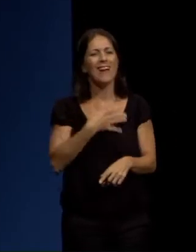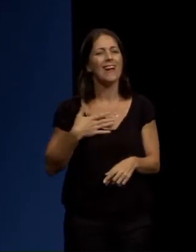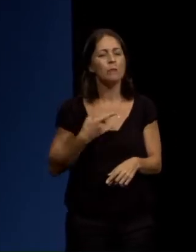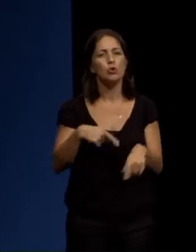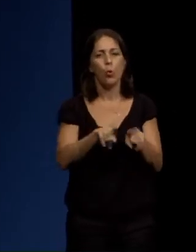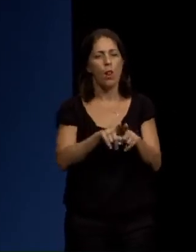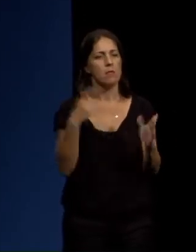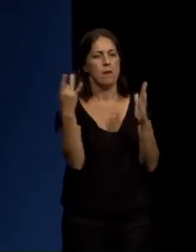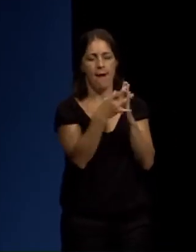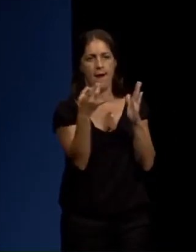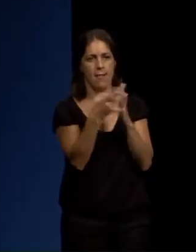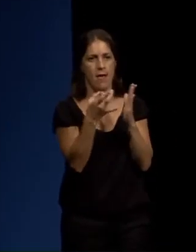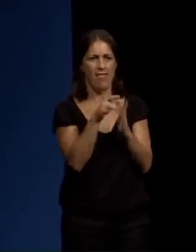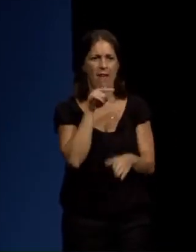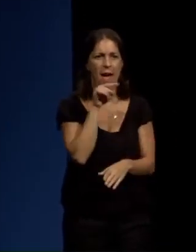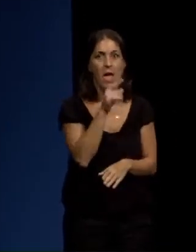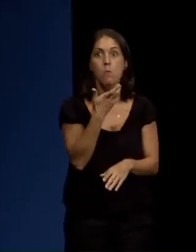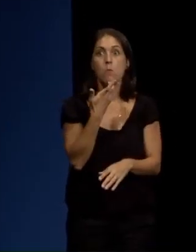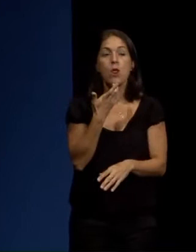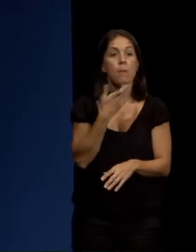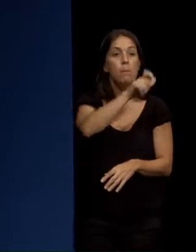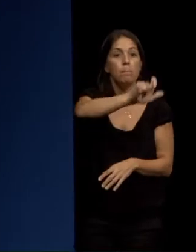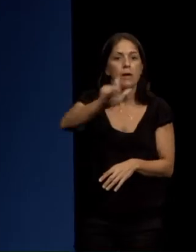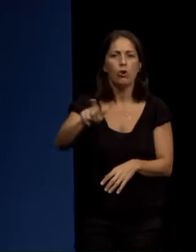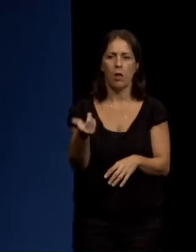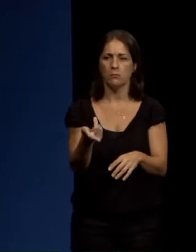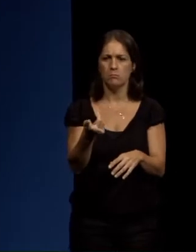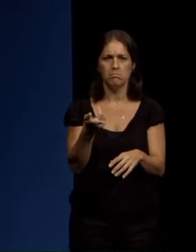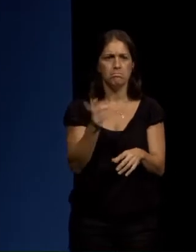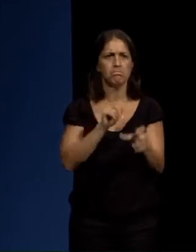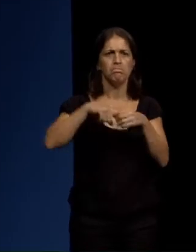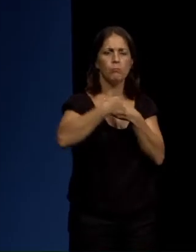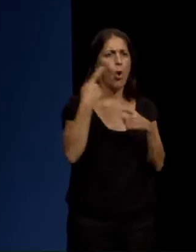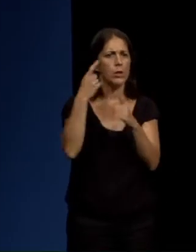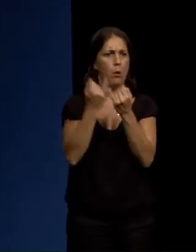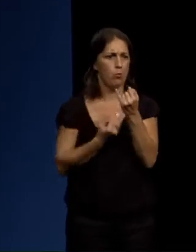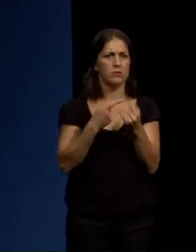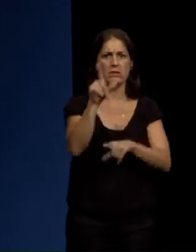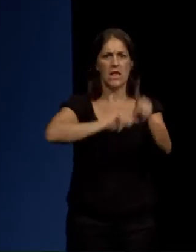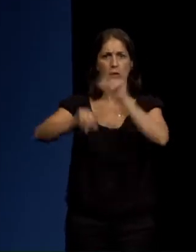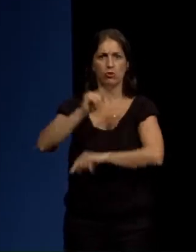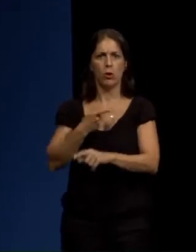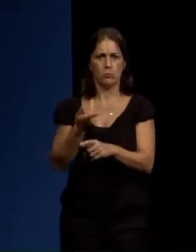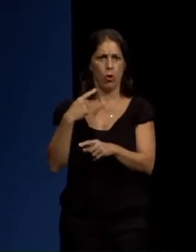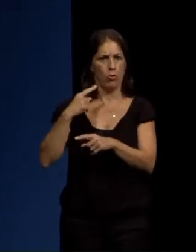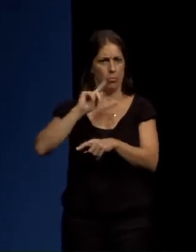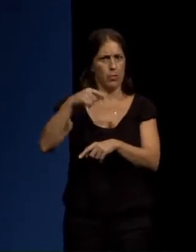calidade, no que a cidadanía se xa parte activa na toma de decisións que nos afectan a todos como sociedade.